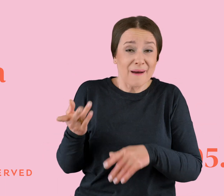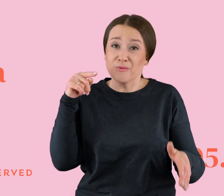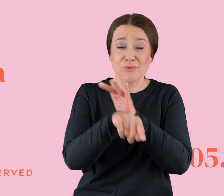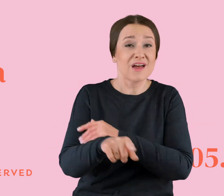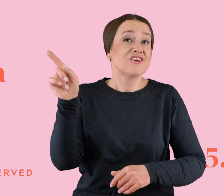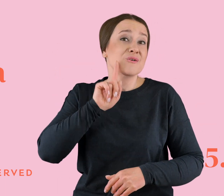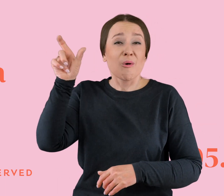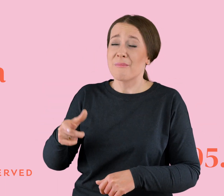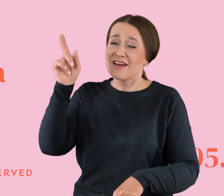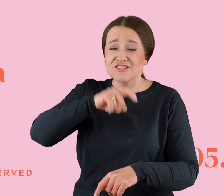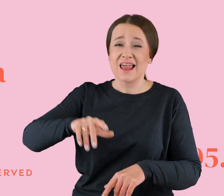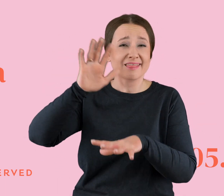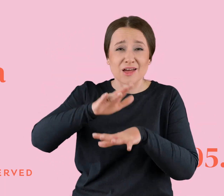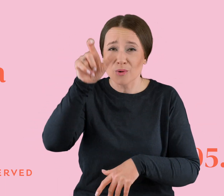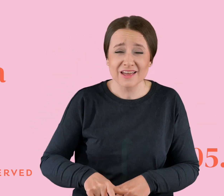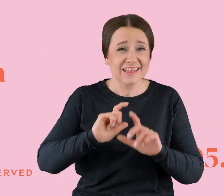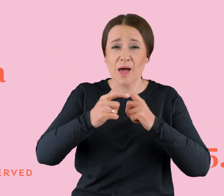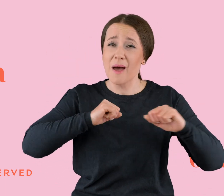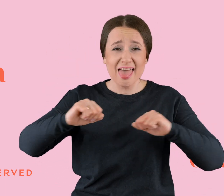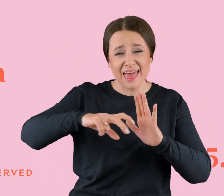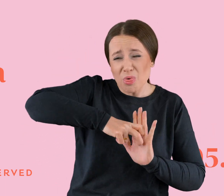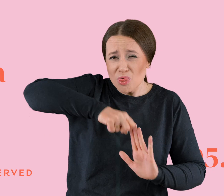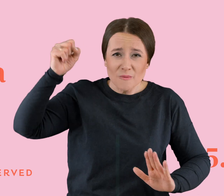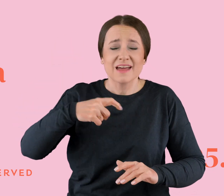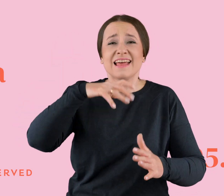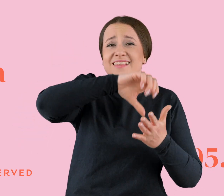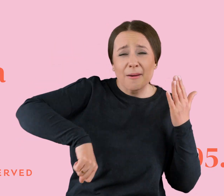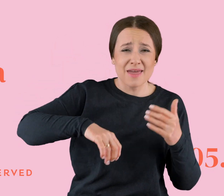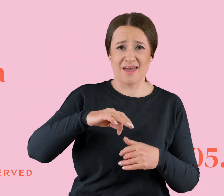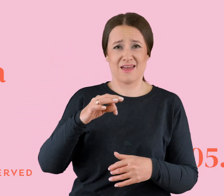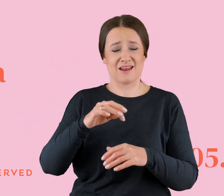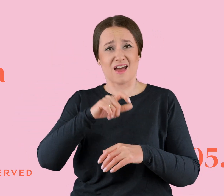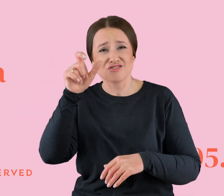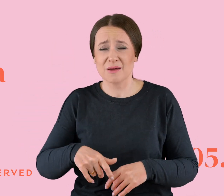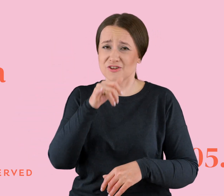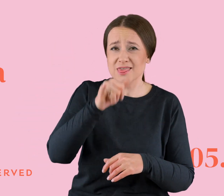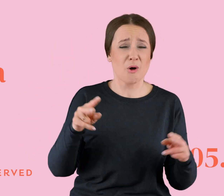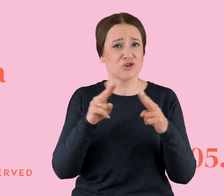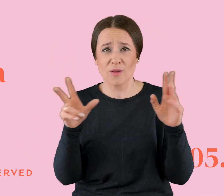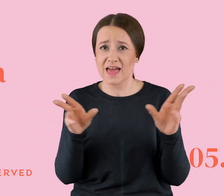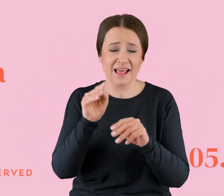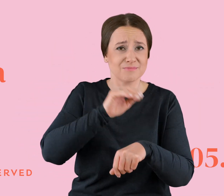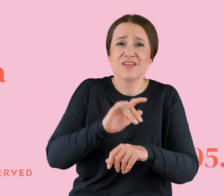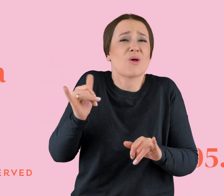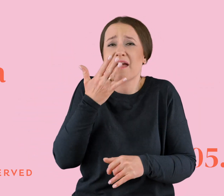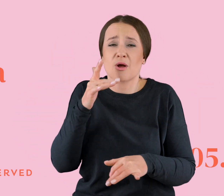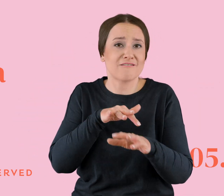źle cię traktuje, całą energię z ciebie wysysa, odciąga cię od znajomych. No to w ogóle nie ma przyszłości. W ogóle jaki on ma na ciebie wpływ, że się opuściłaś w ogóle w